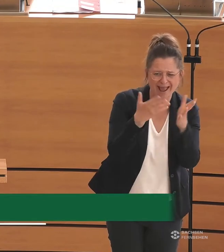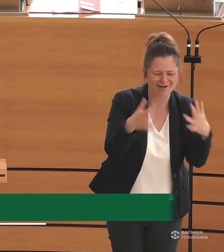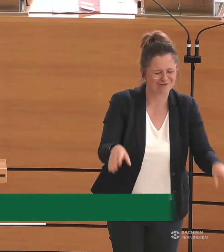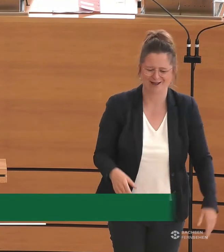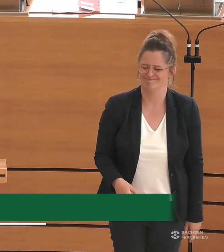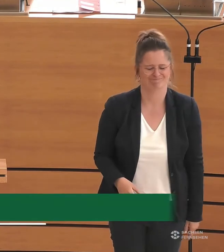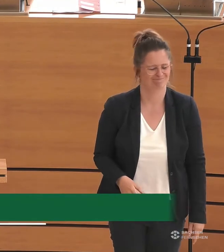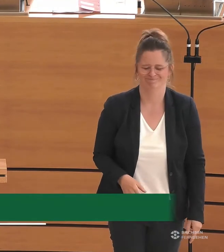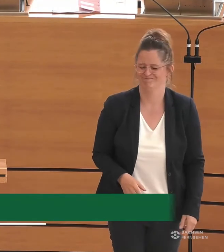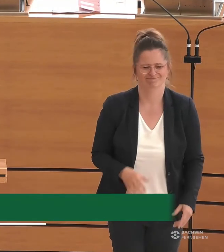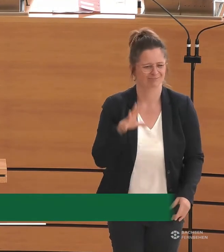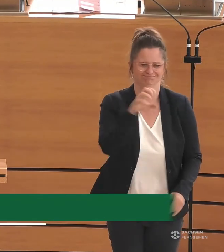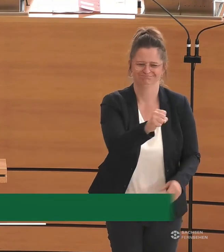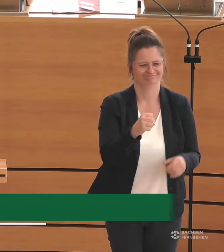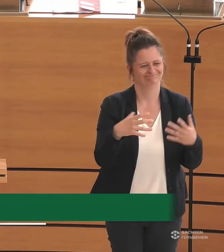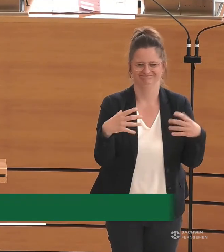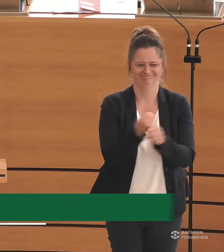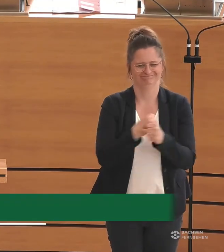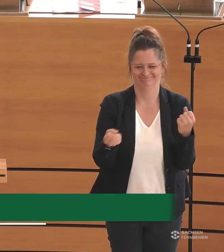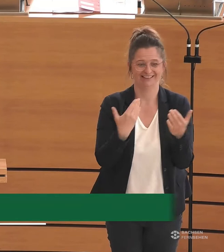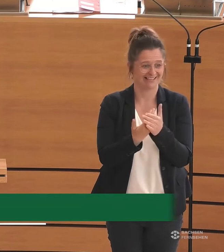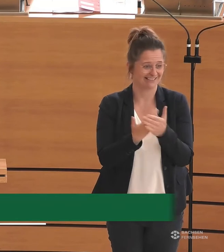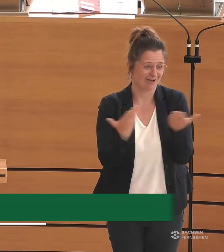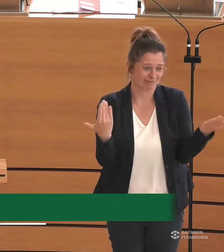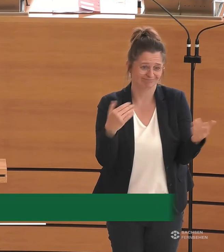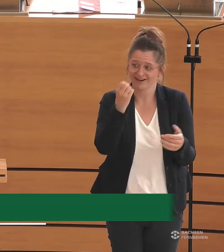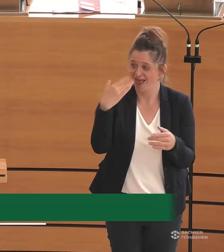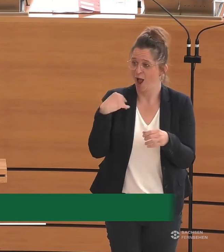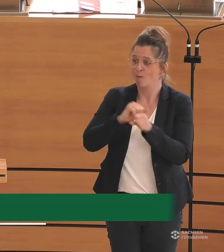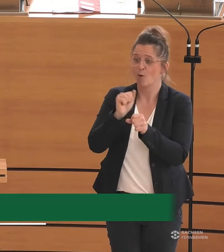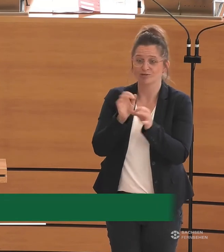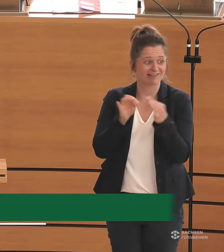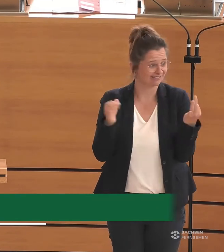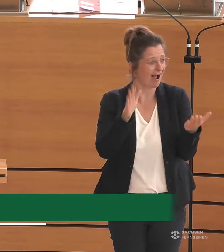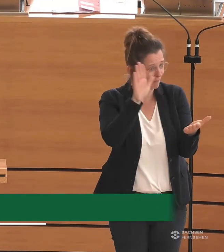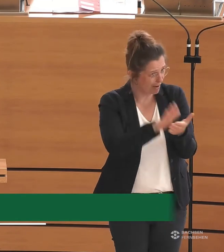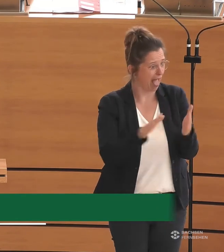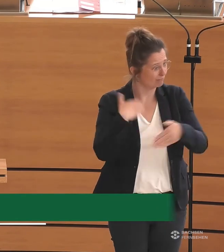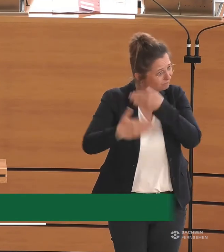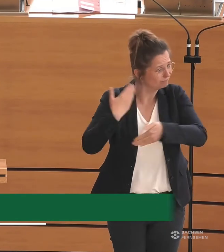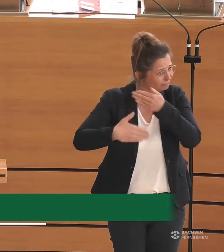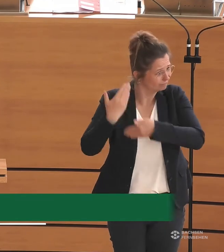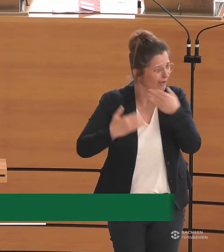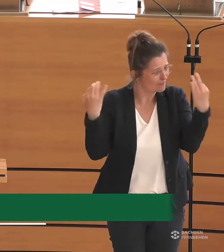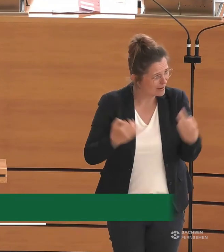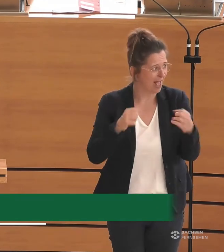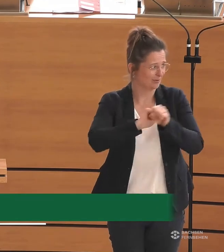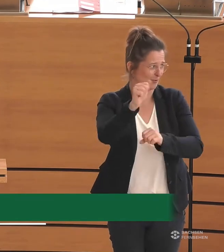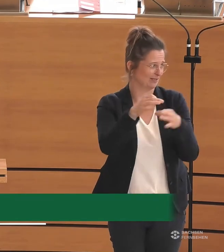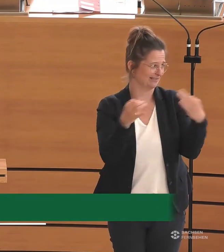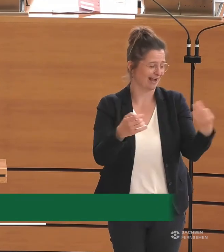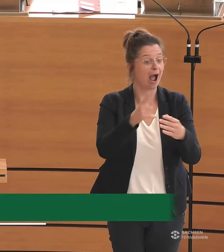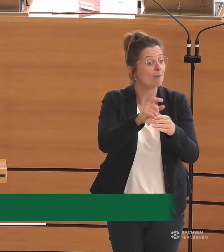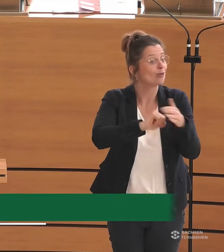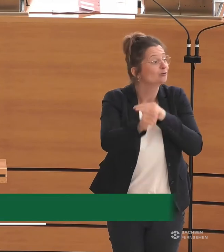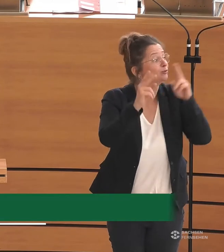wahrscheinlich in dem Sinne nie erreichen. Deswegen, liebe Kolleginnen, wird der Protesttag wahrscheinlich auch immer ein Protesttag bleiben müssen. Nichtsdestotrotz sollten wir mehr